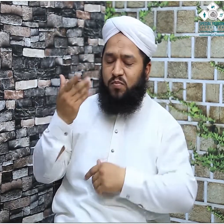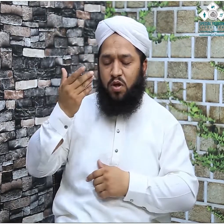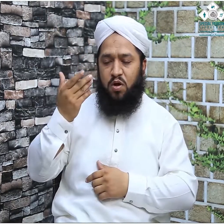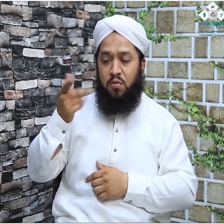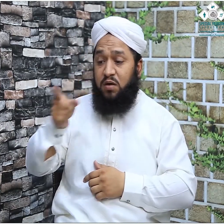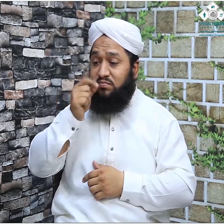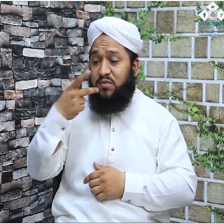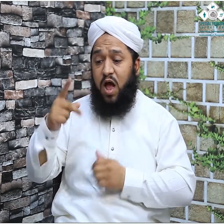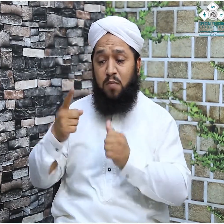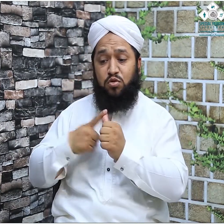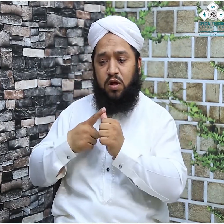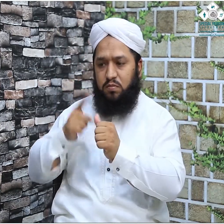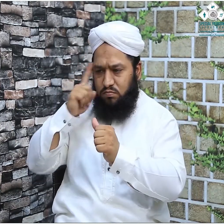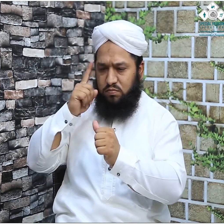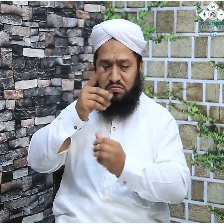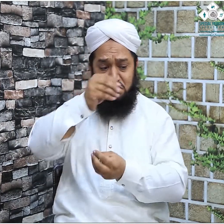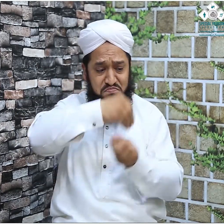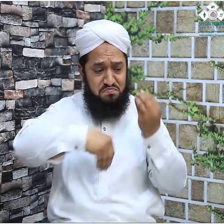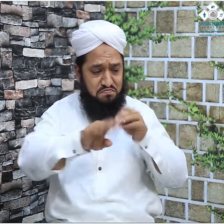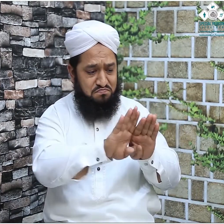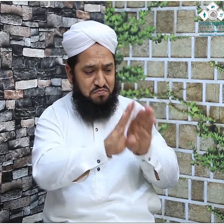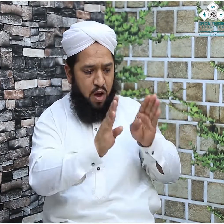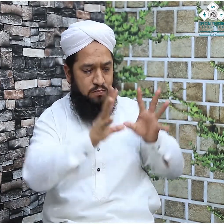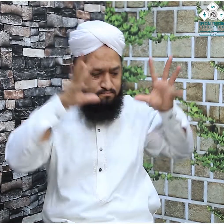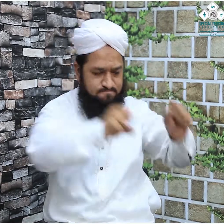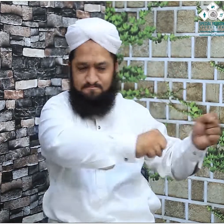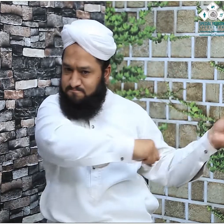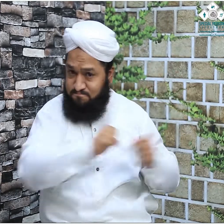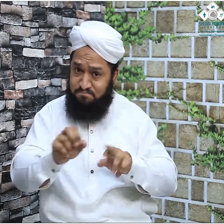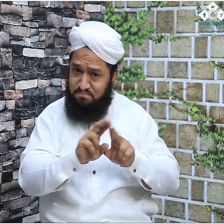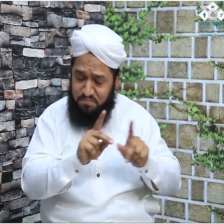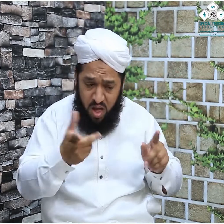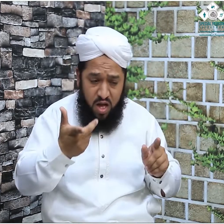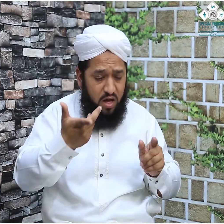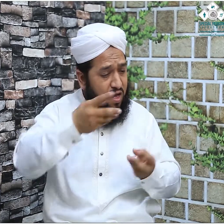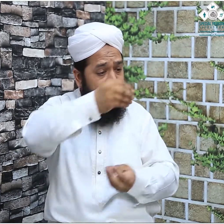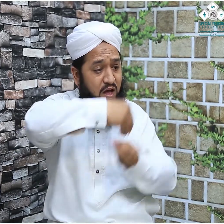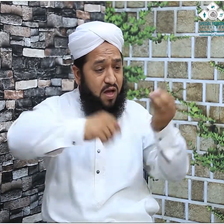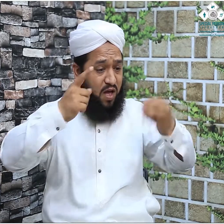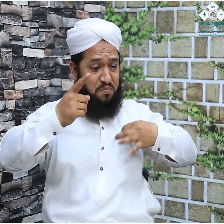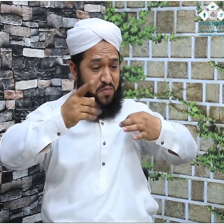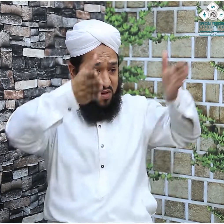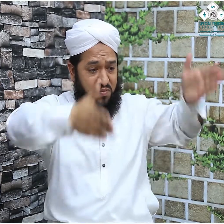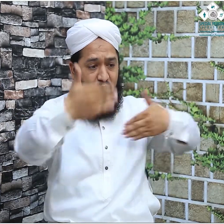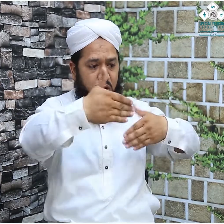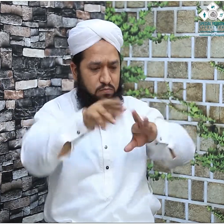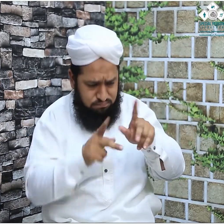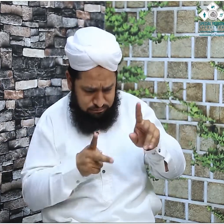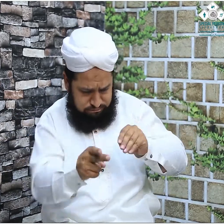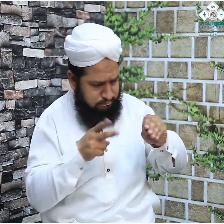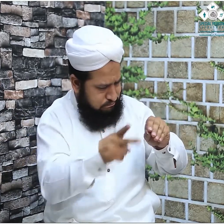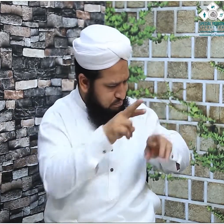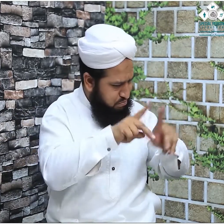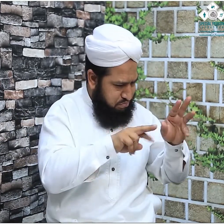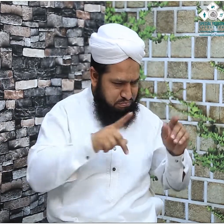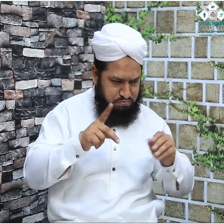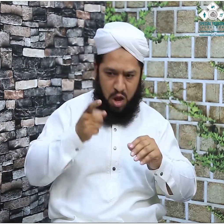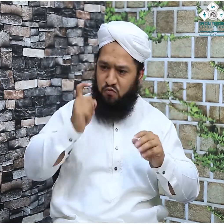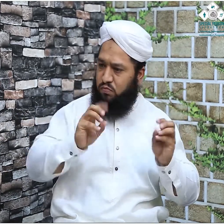اور واپس جاتے وقت یہ اعلان کر دیا کہ آئندہ سے حج جو ہے وہ اس کے شہر میں ہوا کرے گا جی ناظرین ایسا وقت بھی آیا